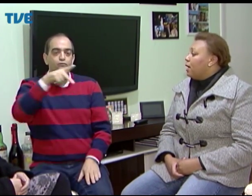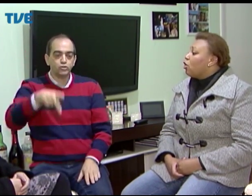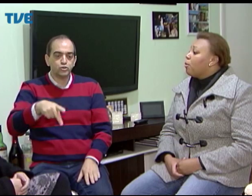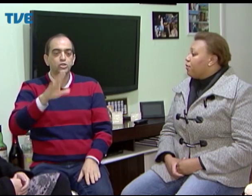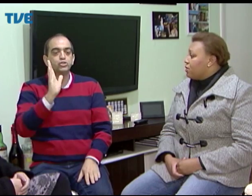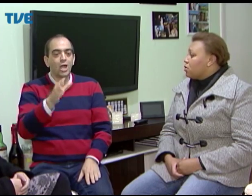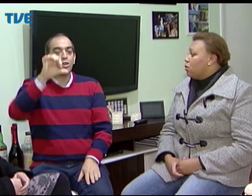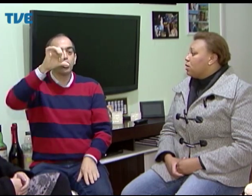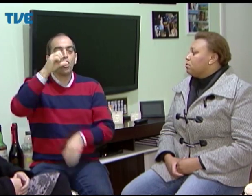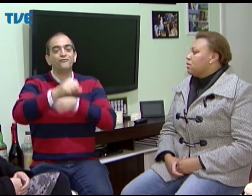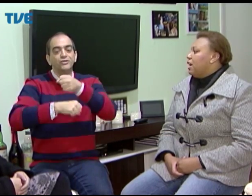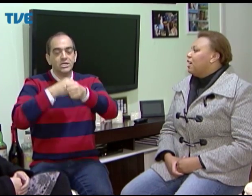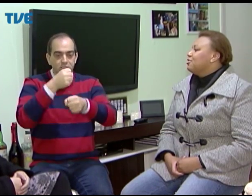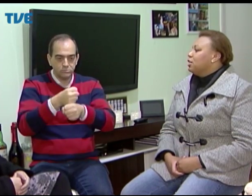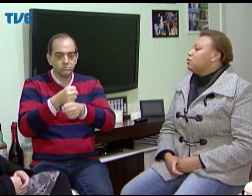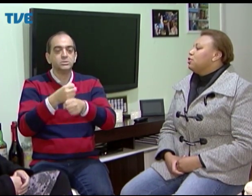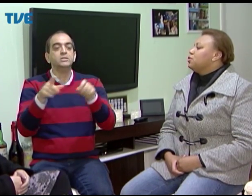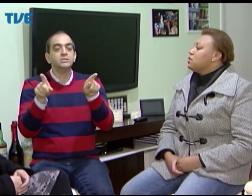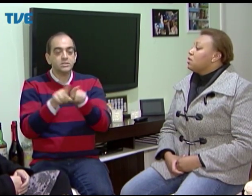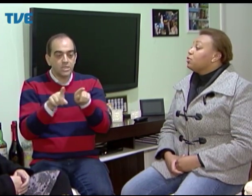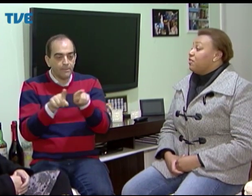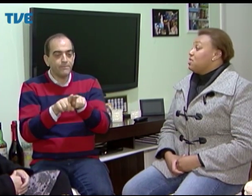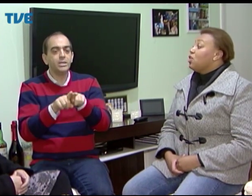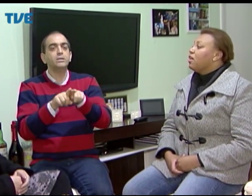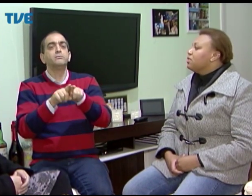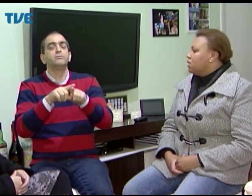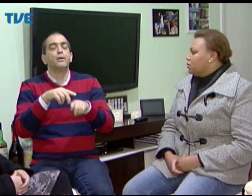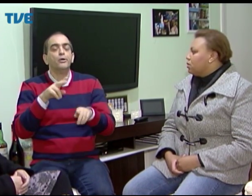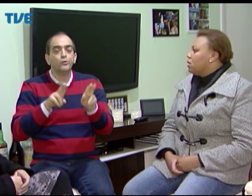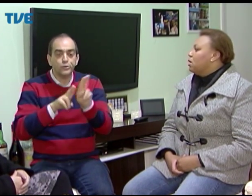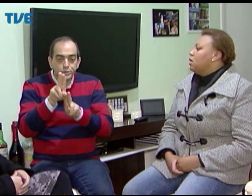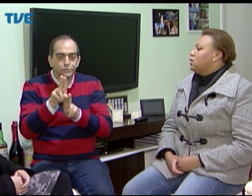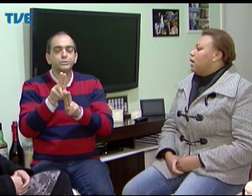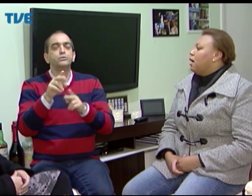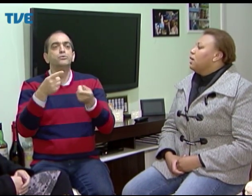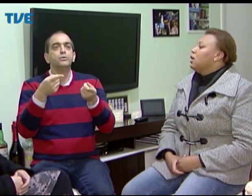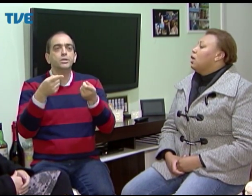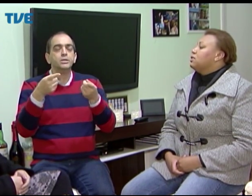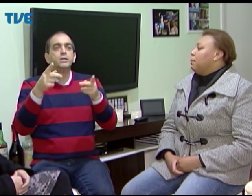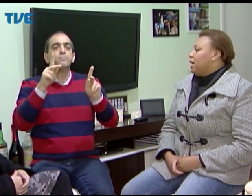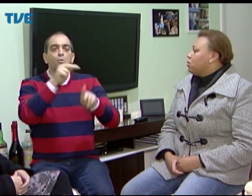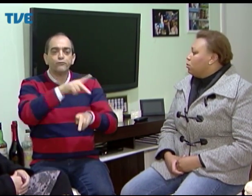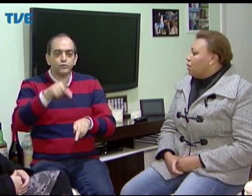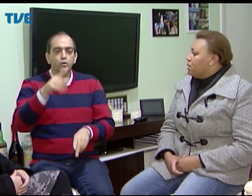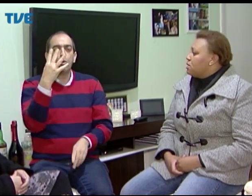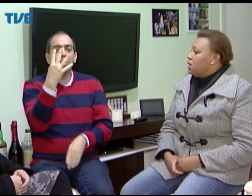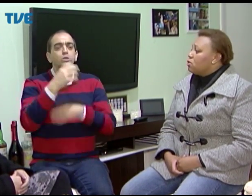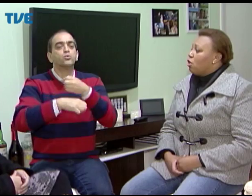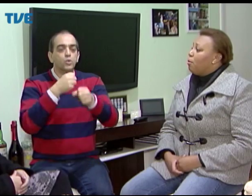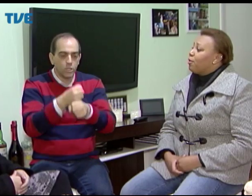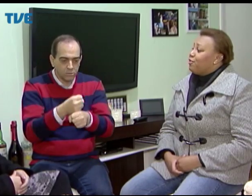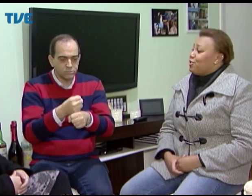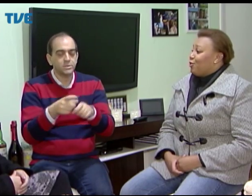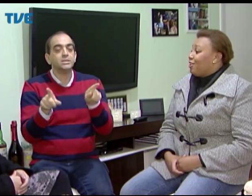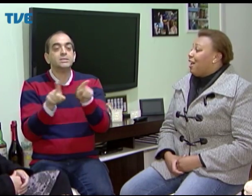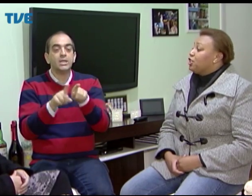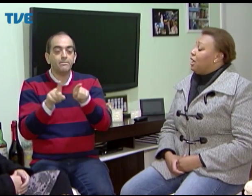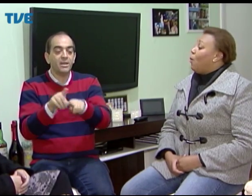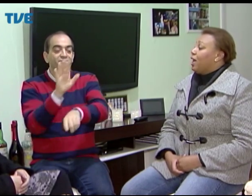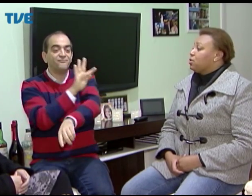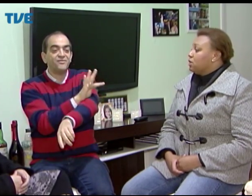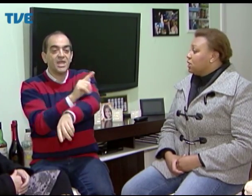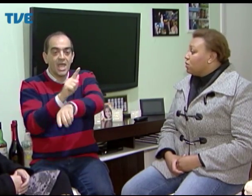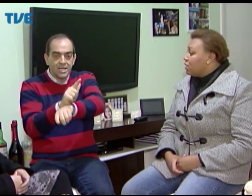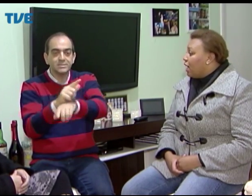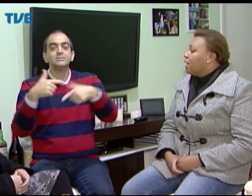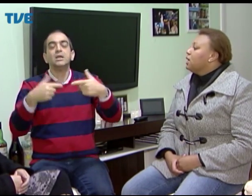hoje eu trabalho como professor, né? Dentro da instituição, já fazem nove anos. Também atuo na Unisinos como professor lá